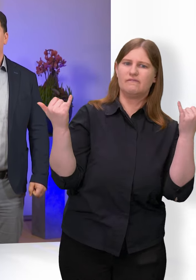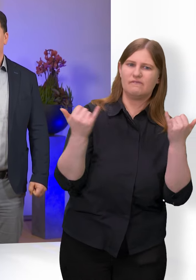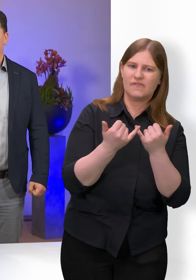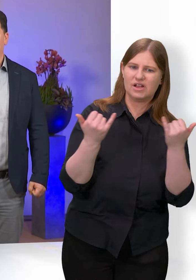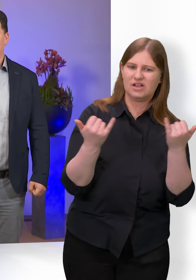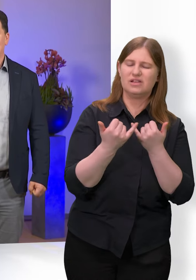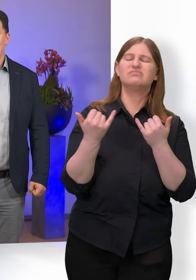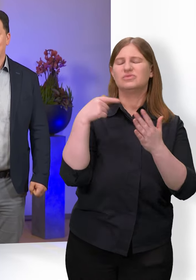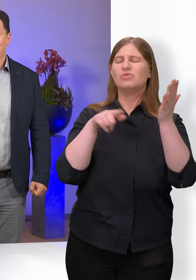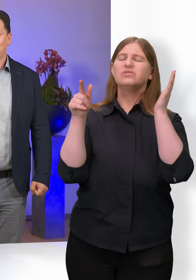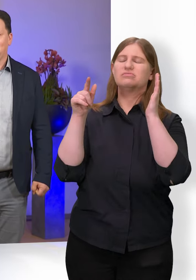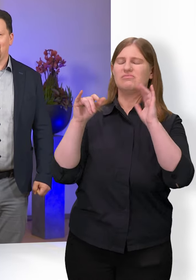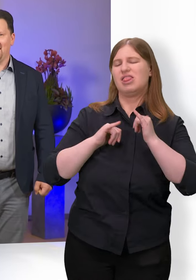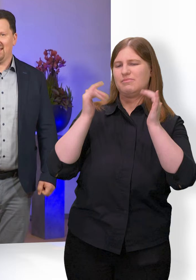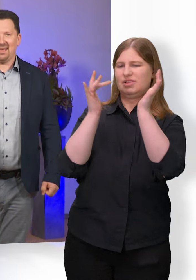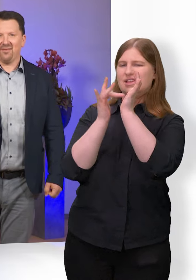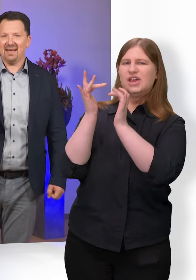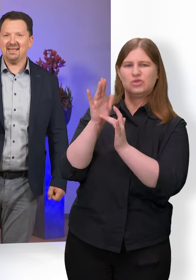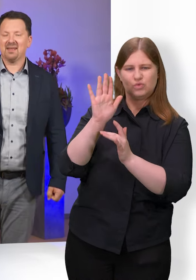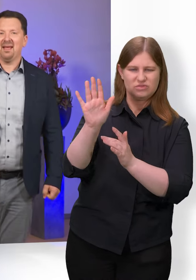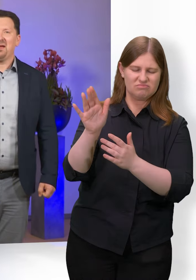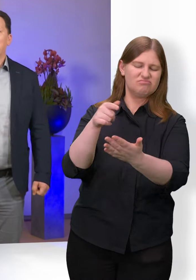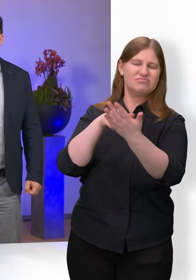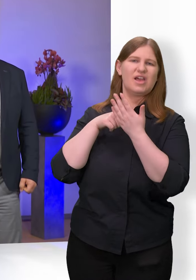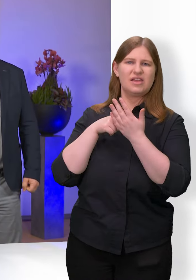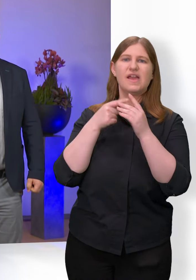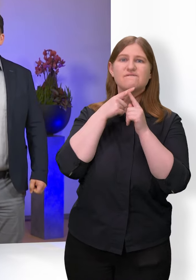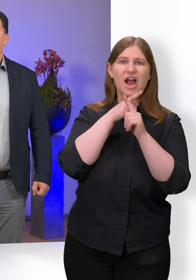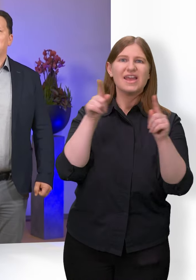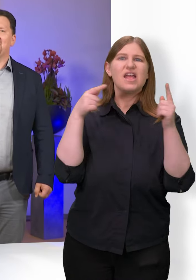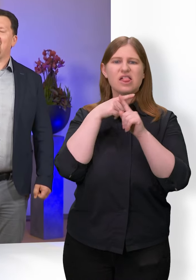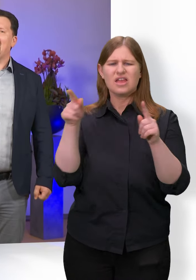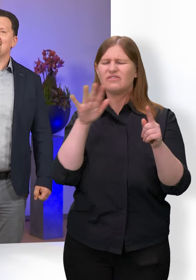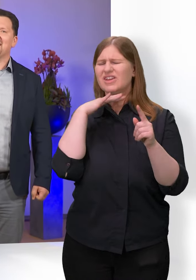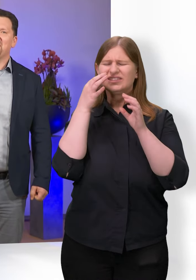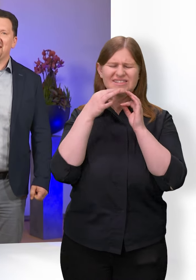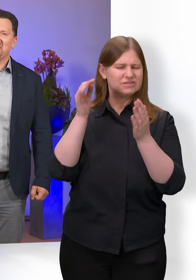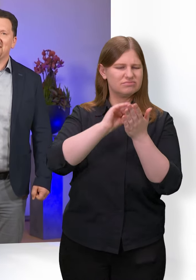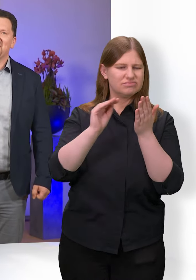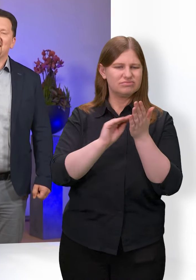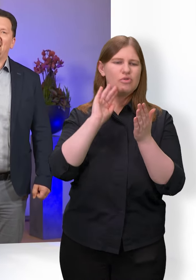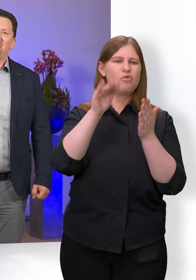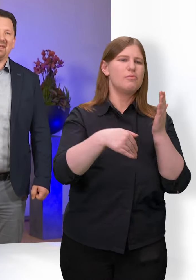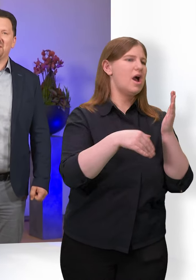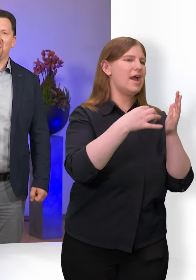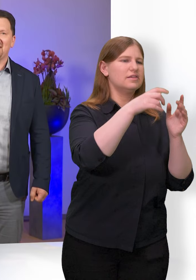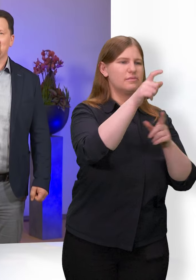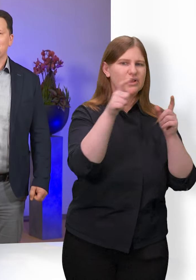Jesus deutlich. Die Evangelien berichten ausführlich von einzelnen Menschen, die durch eine Begegnung mit Jesus